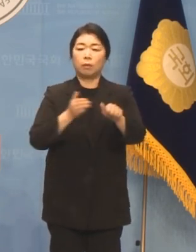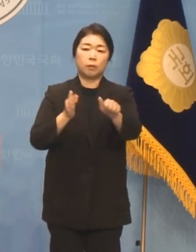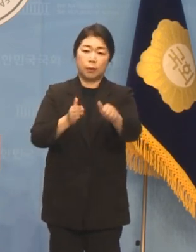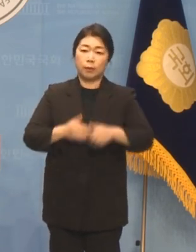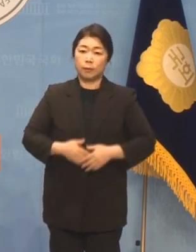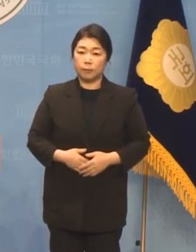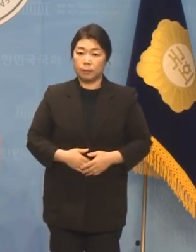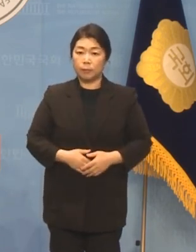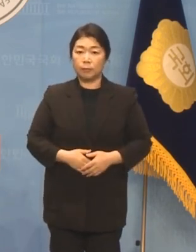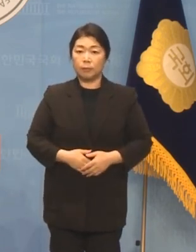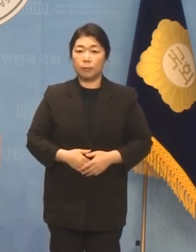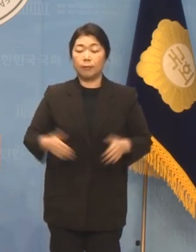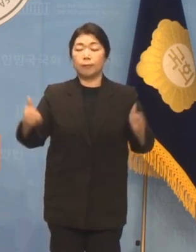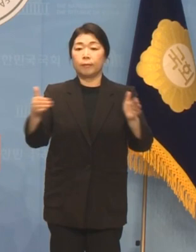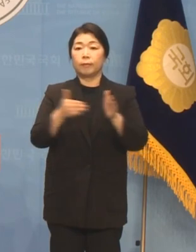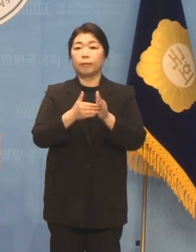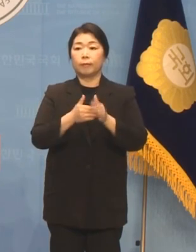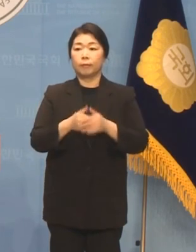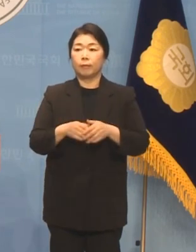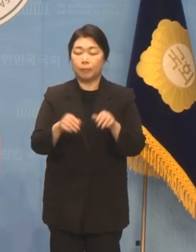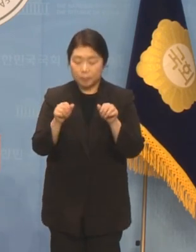것입니다. 이상입니다.